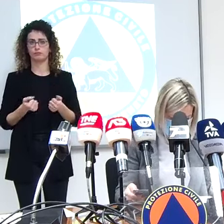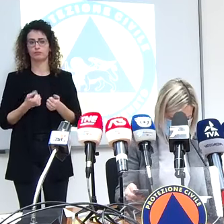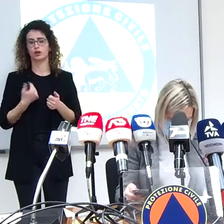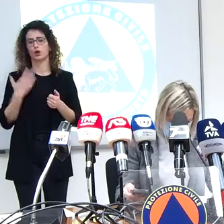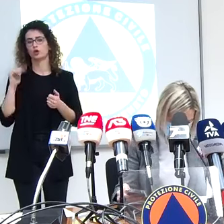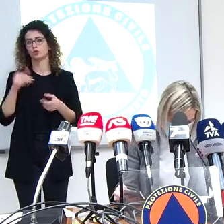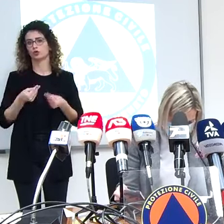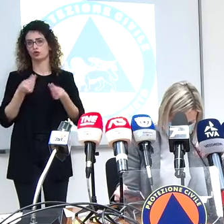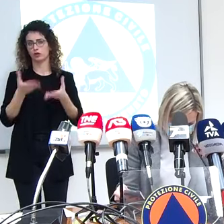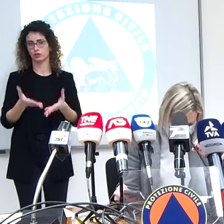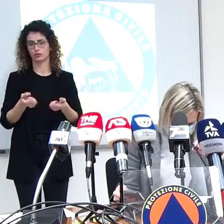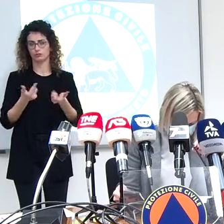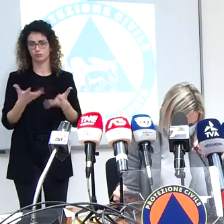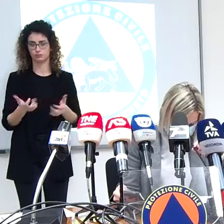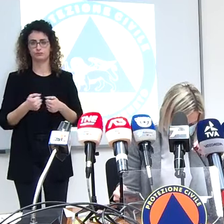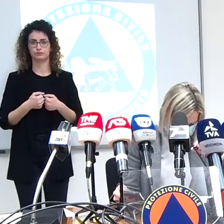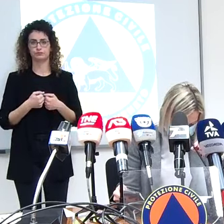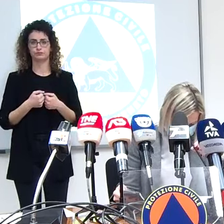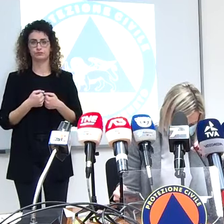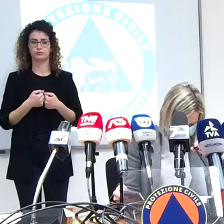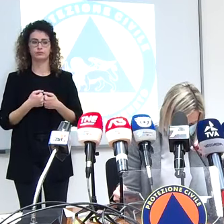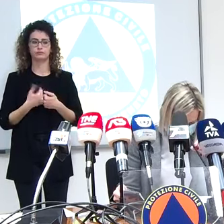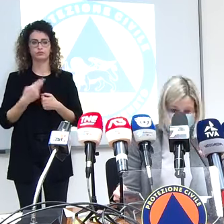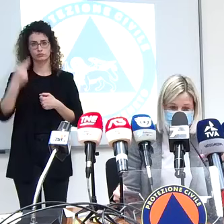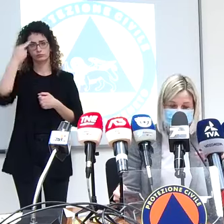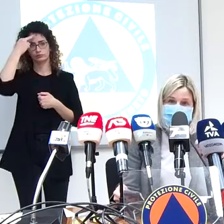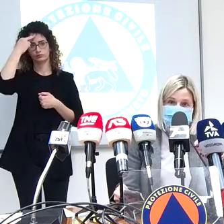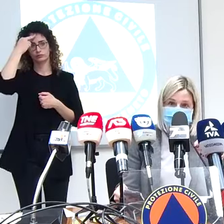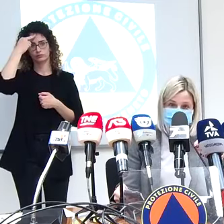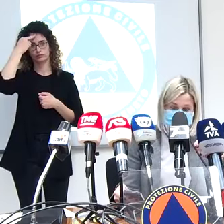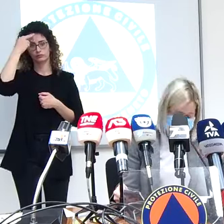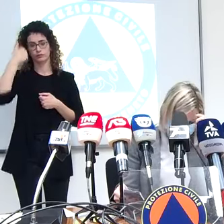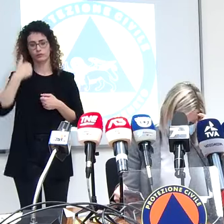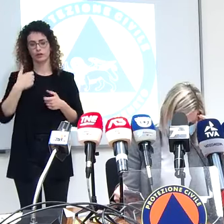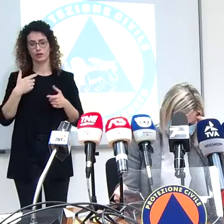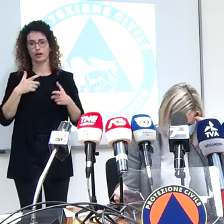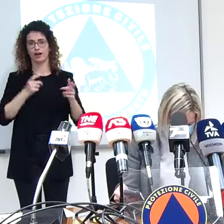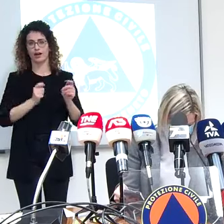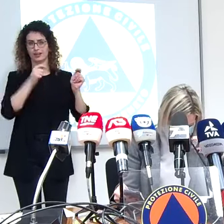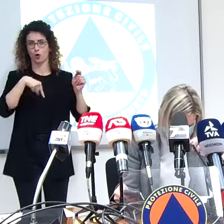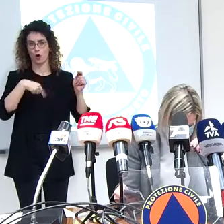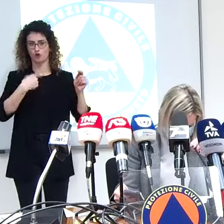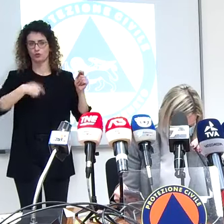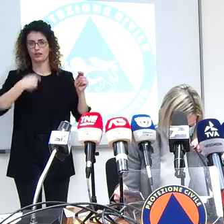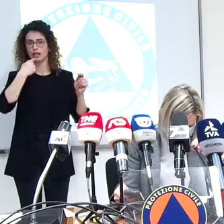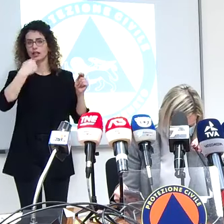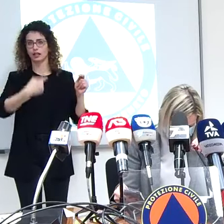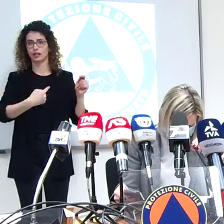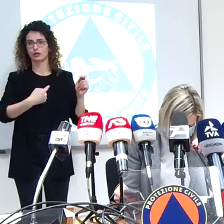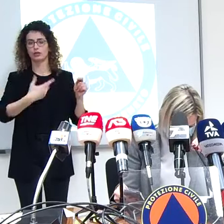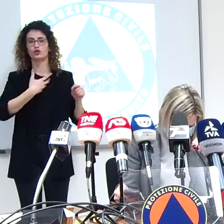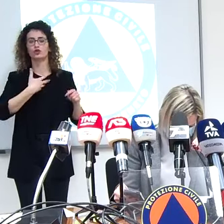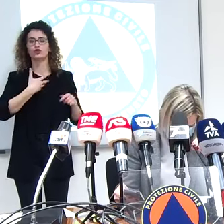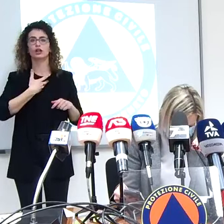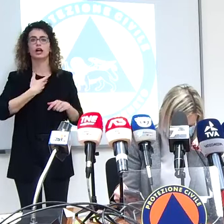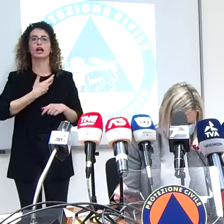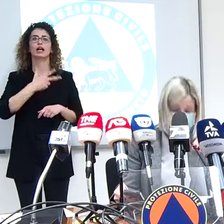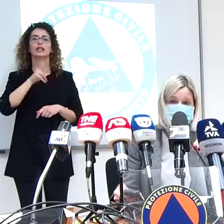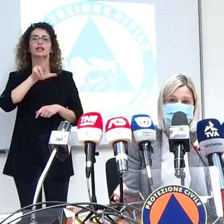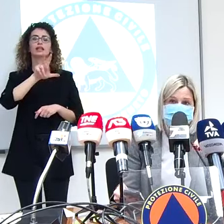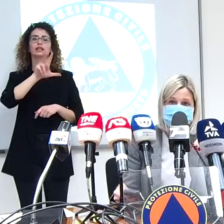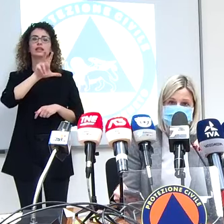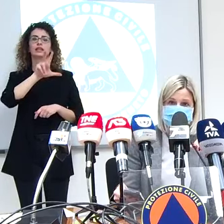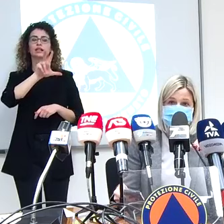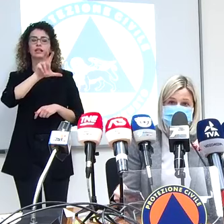quotidianamente no se voi vi ricordate in uno dei cartelli di oggi il presidente diceva che noi abbiamo 355.000